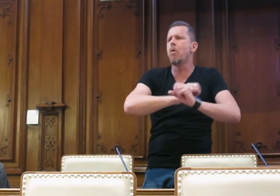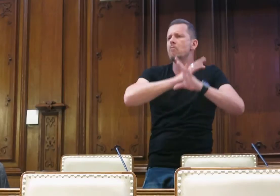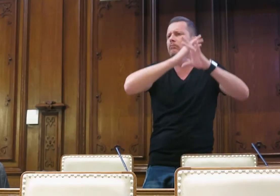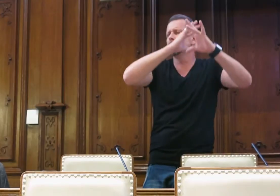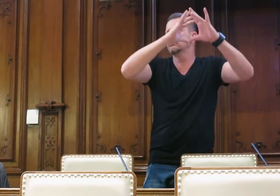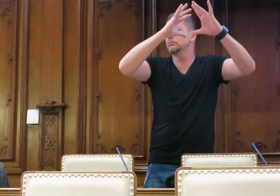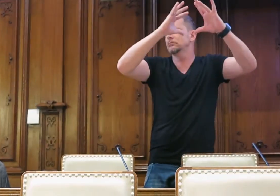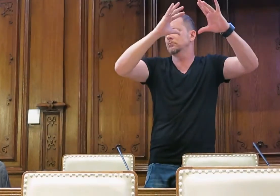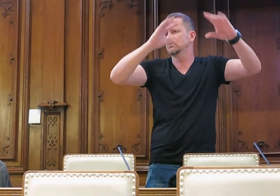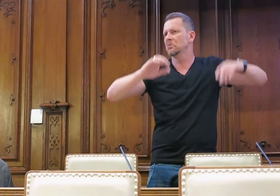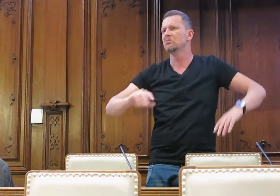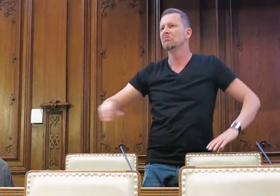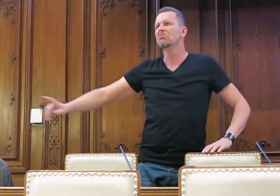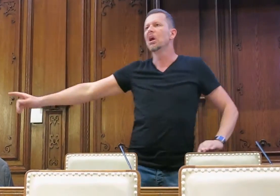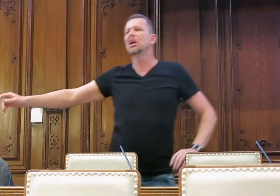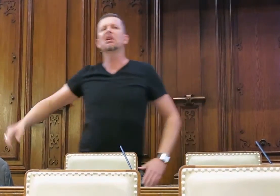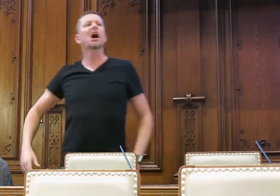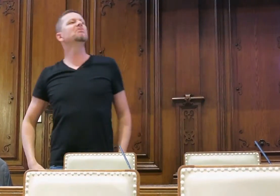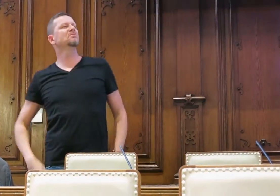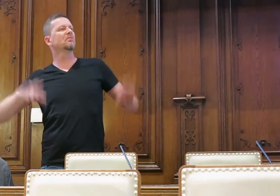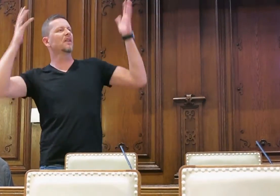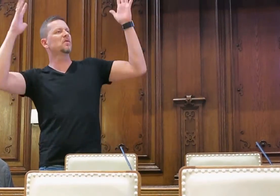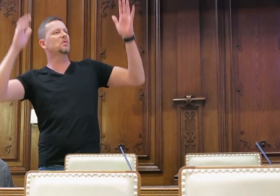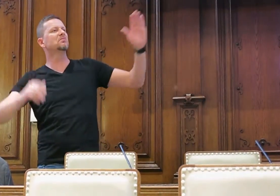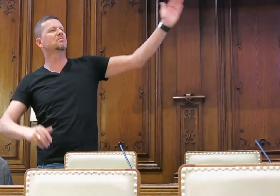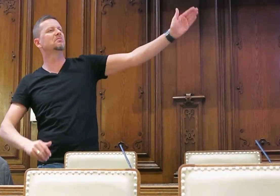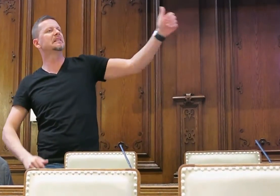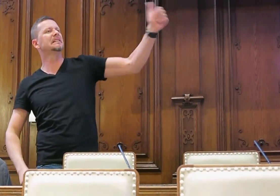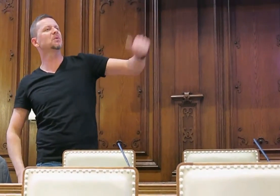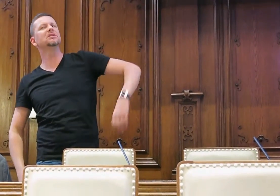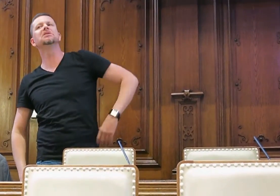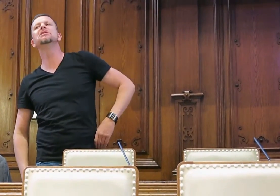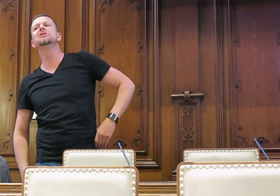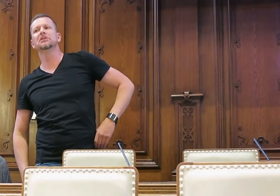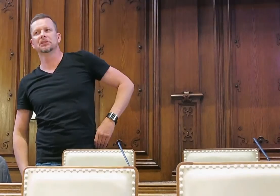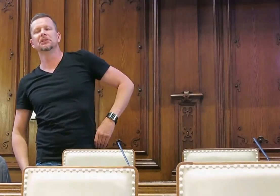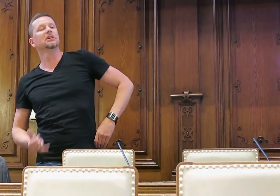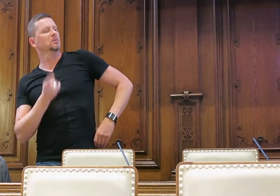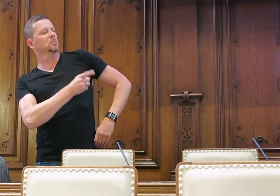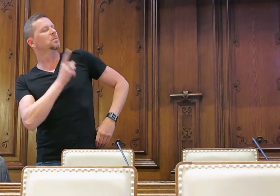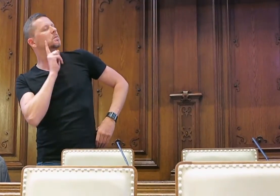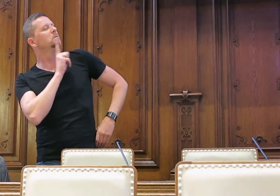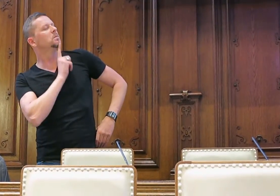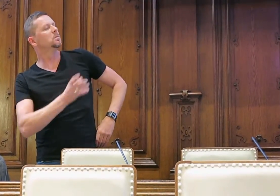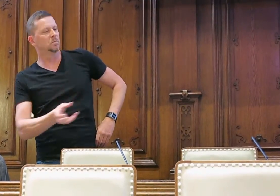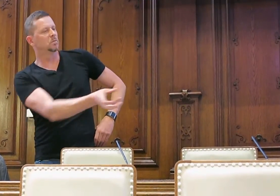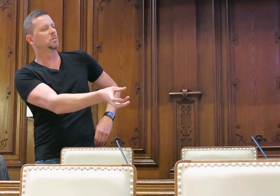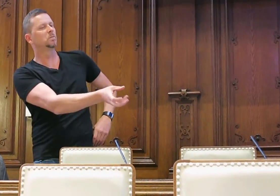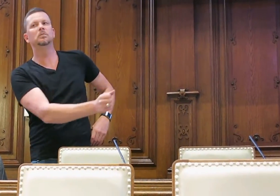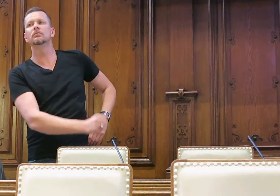Und entsprechen dann noch eine Sekunde Explosion. Der Gehörlose applaudiert ihn und sagt, gut gemacht. Aber ja,